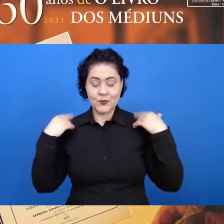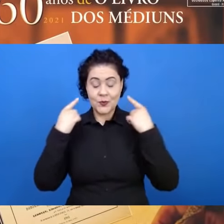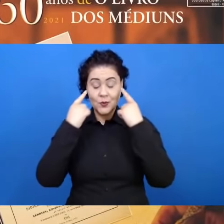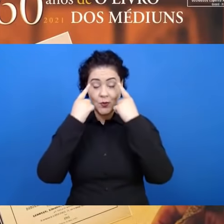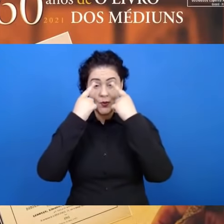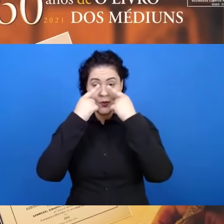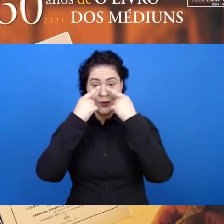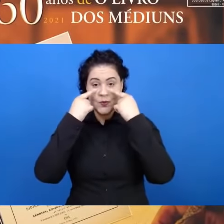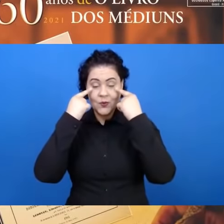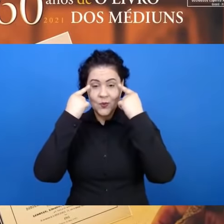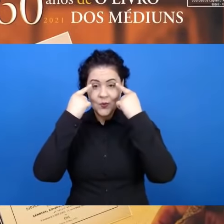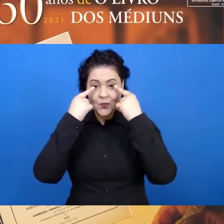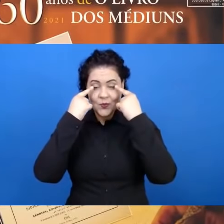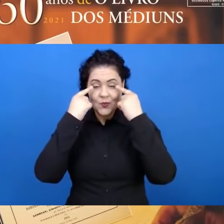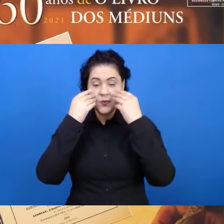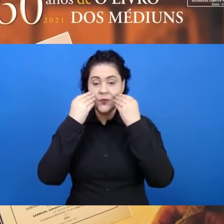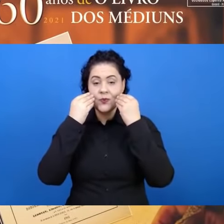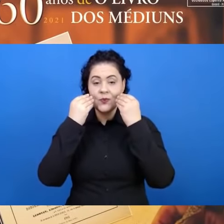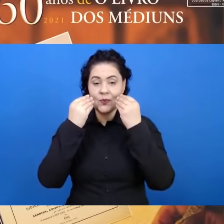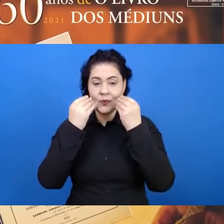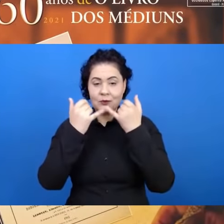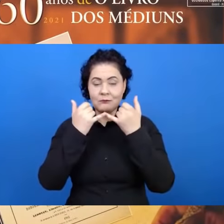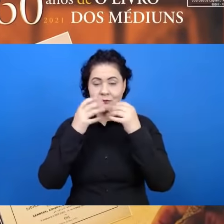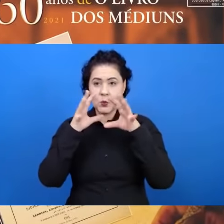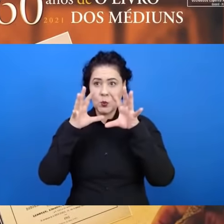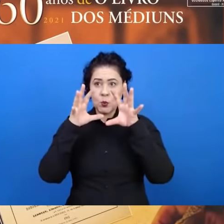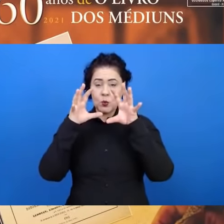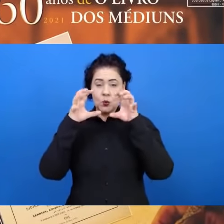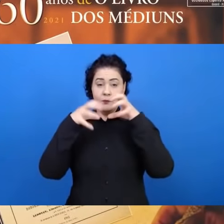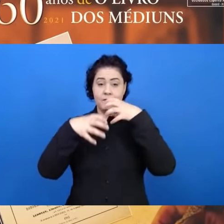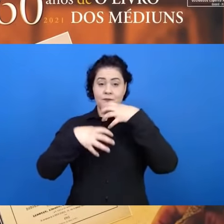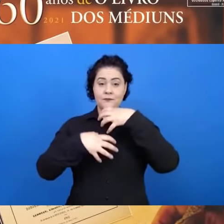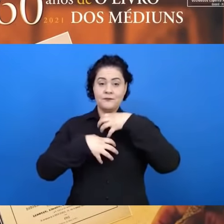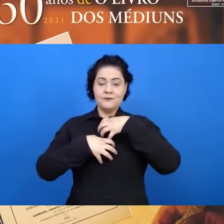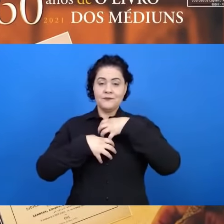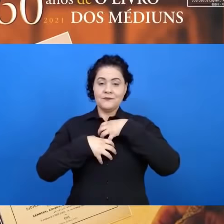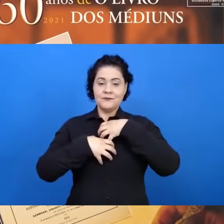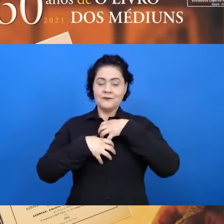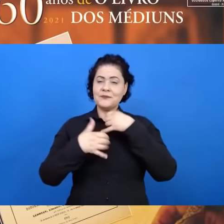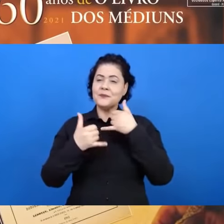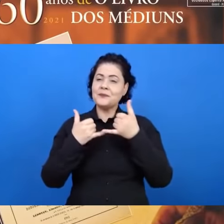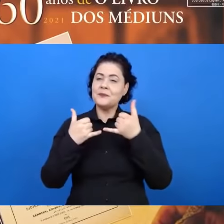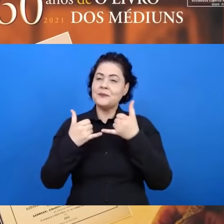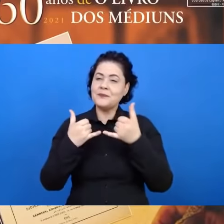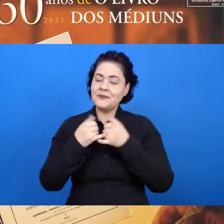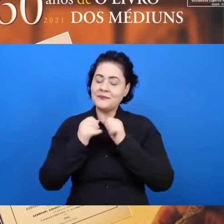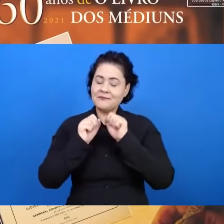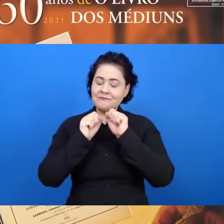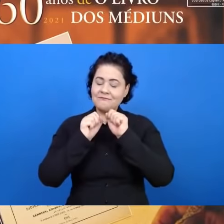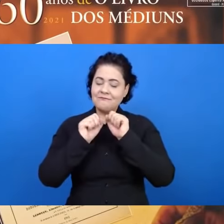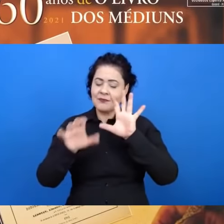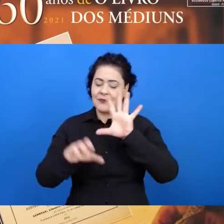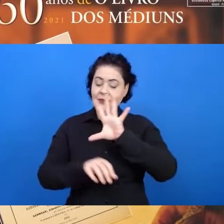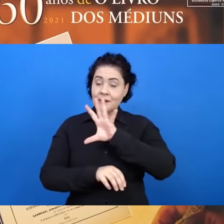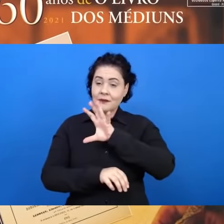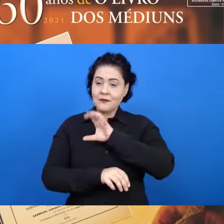magnéticos emanados de simpatia e amor,